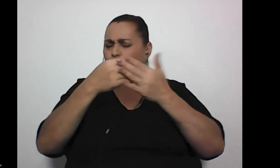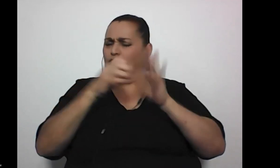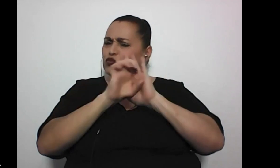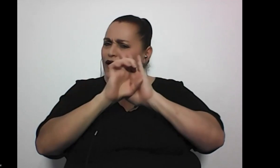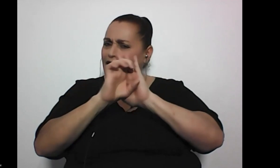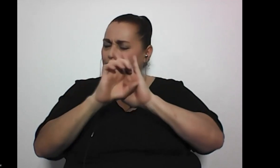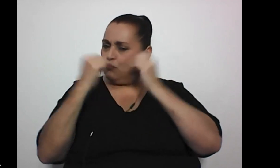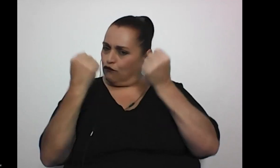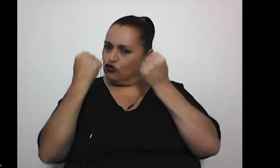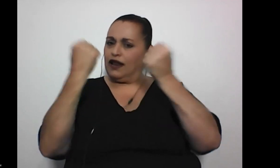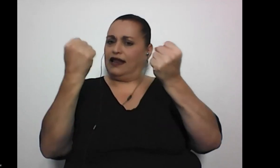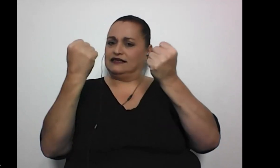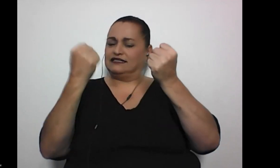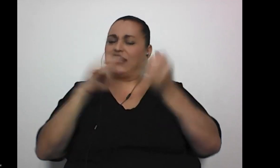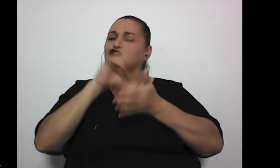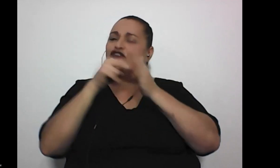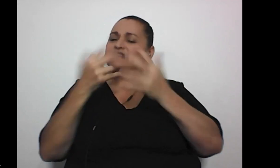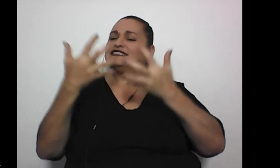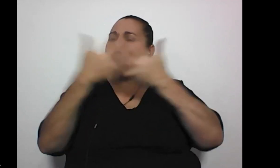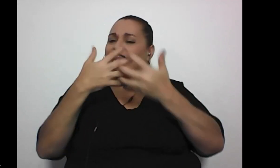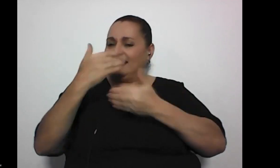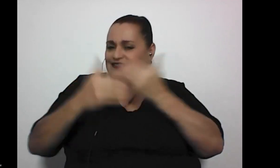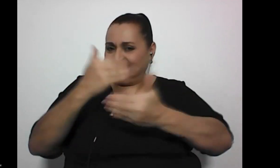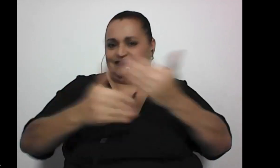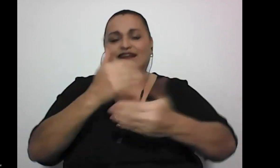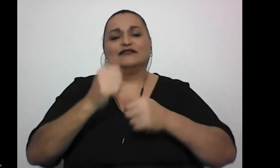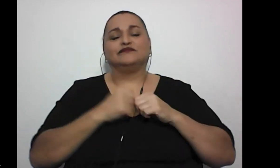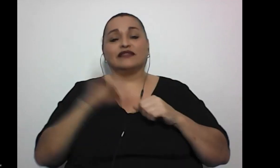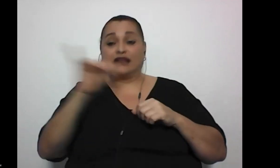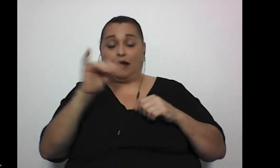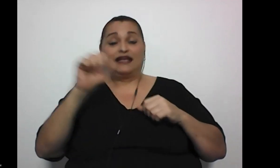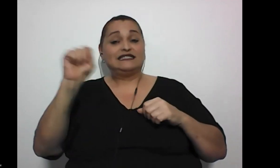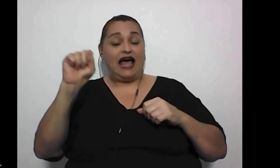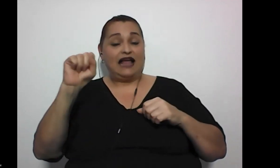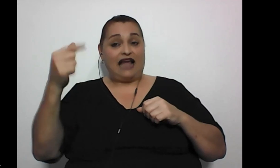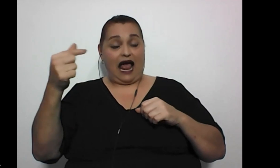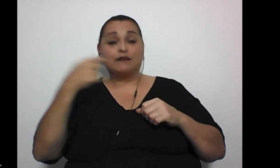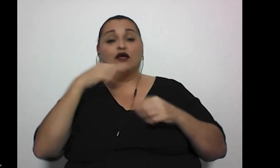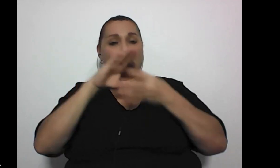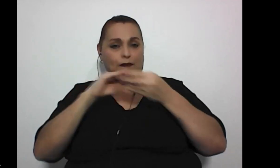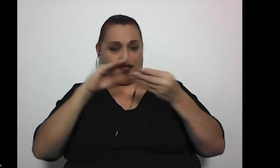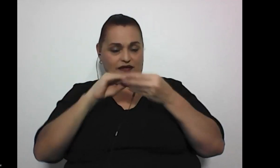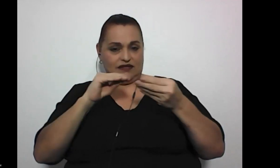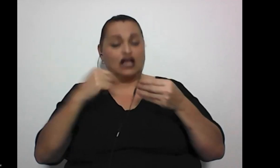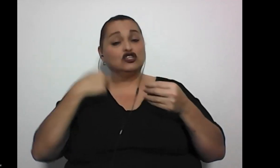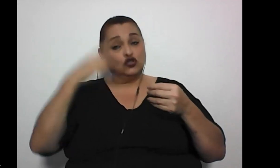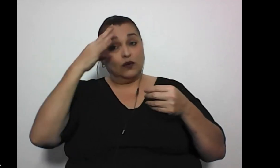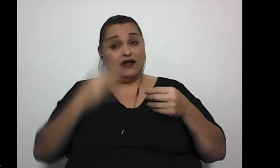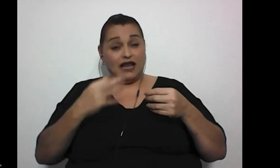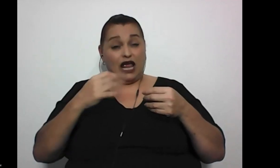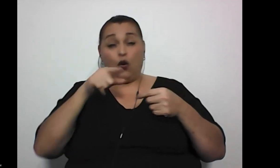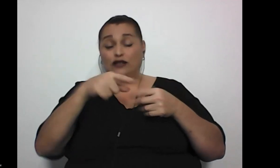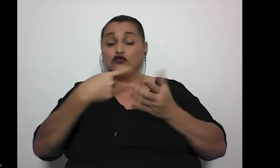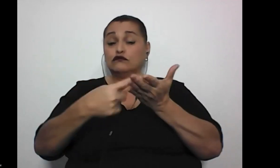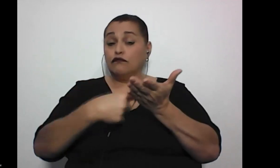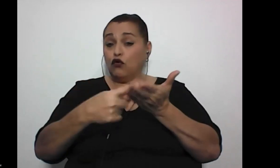de fortaleza y resiliencia también Sandra Garvey nos comenta yo considero que estos foros